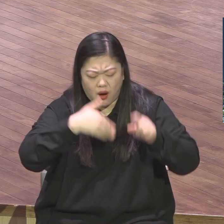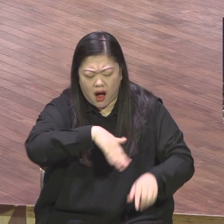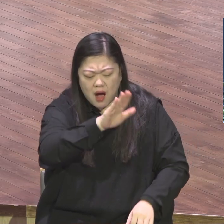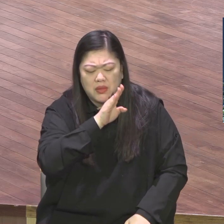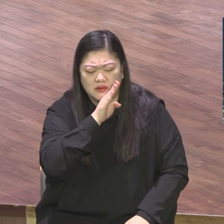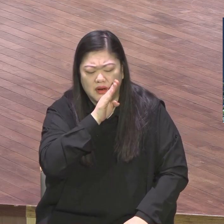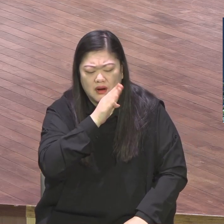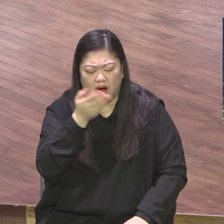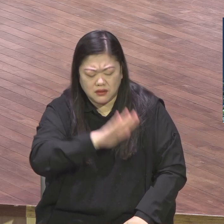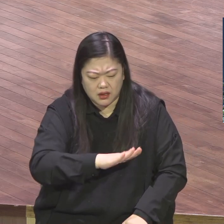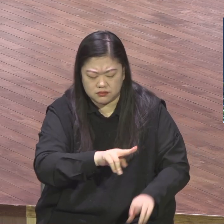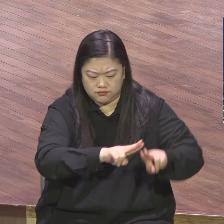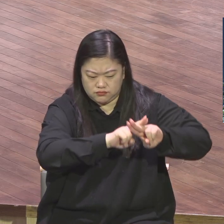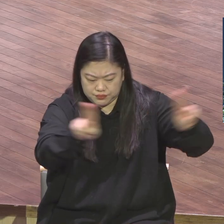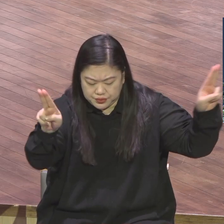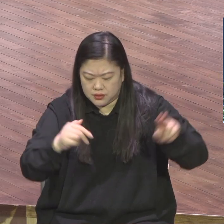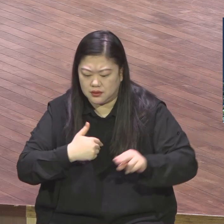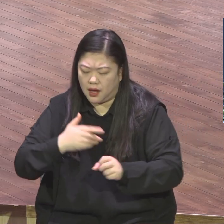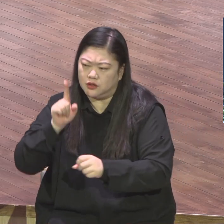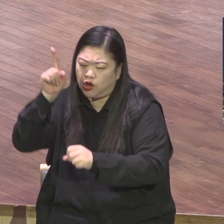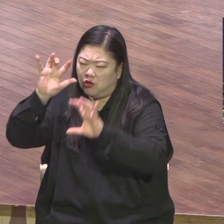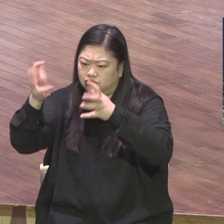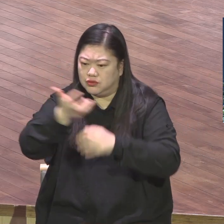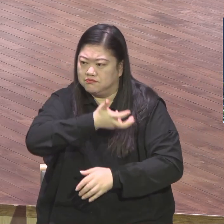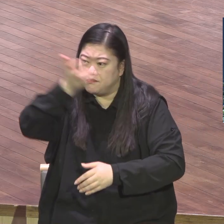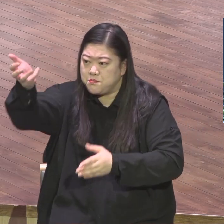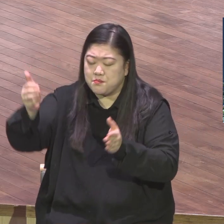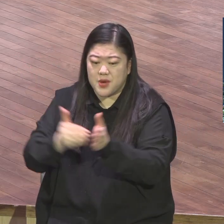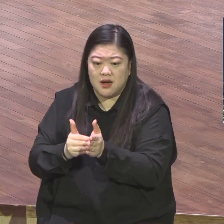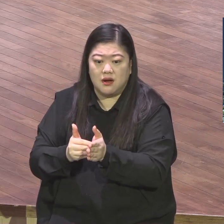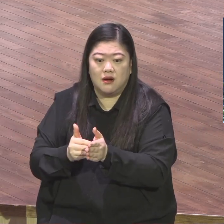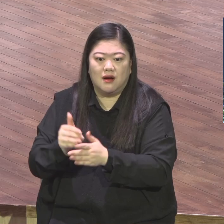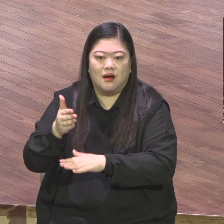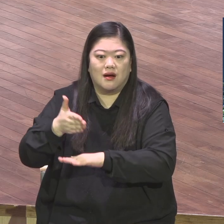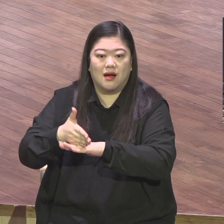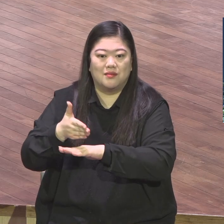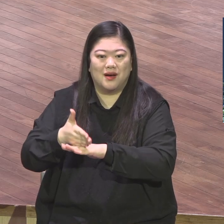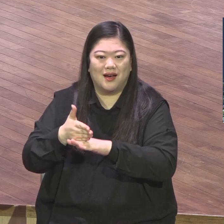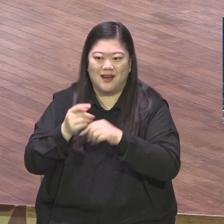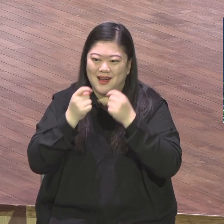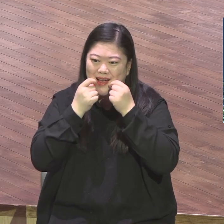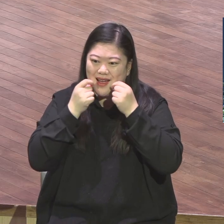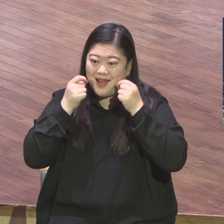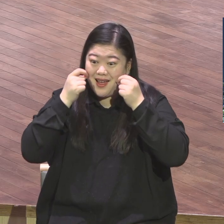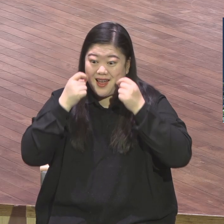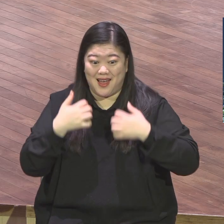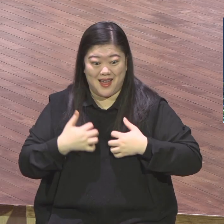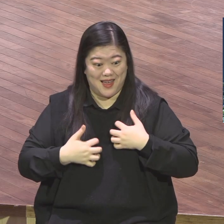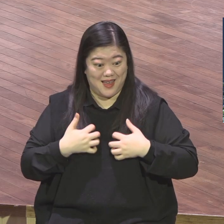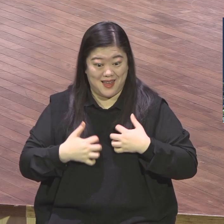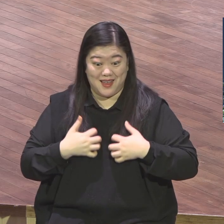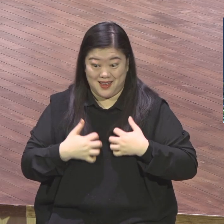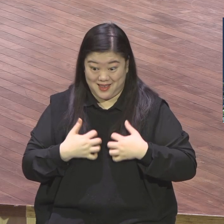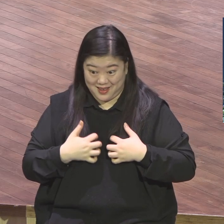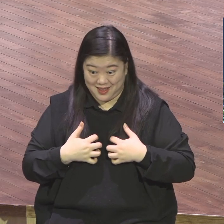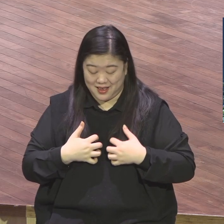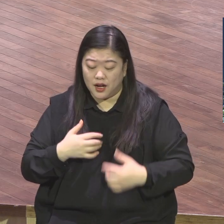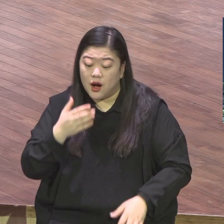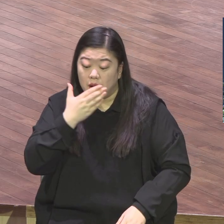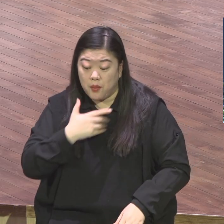저저받을 내가 천국을 받았구나. 내가 성도의 반열에 섰구나. 그 복음 위에 세워진 그리스도의